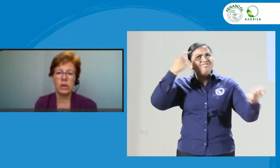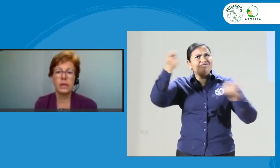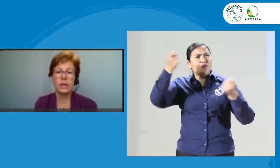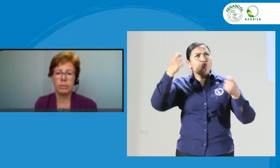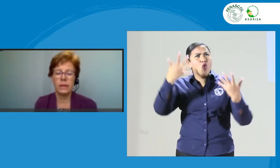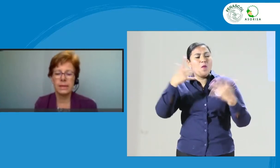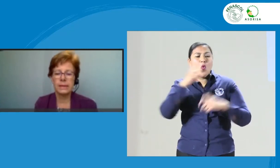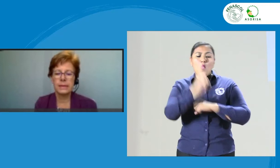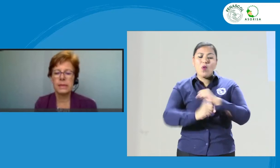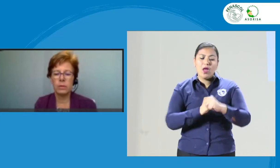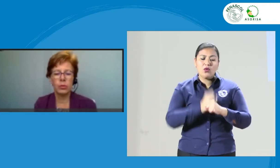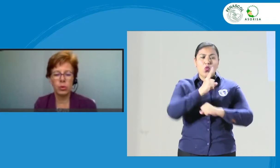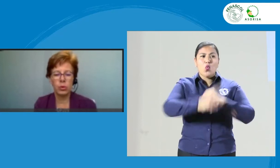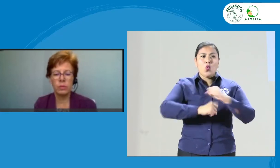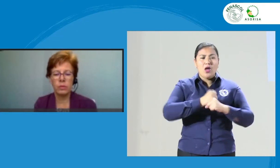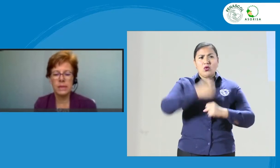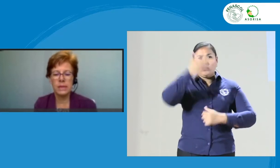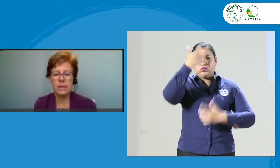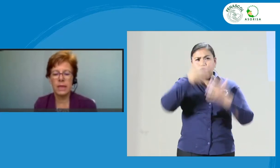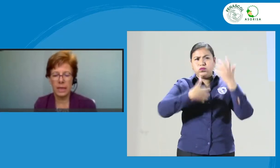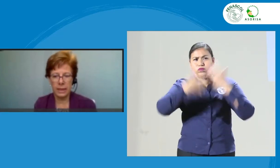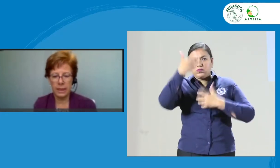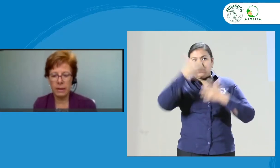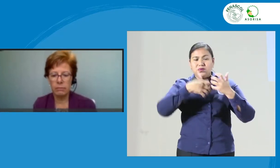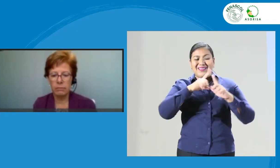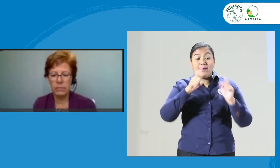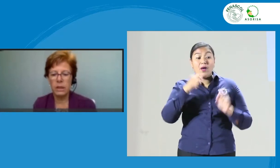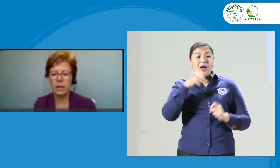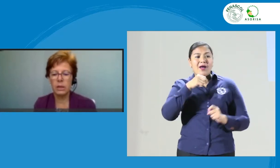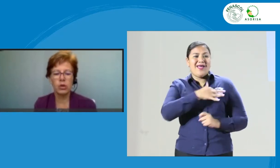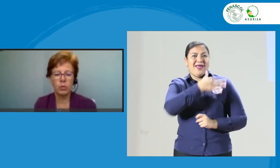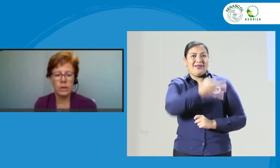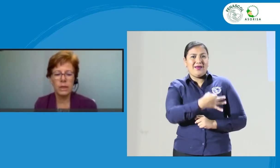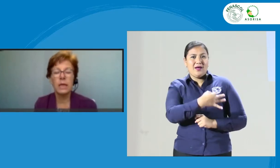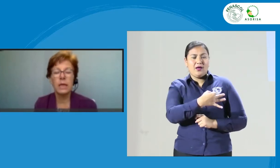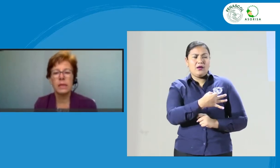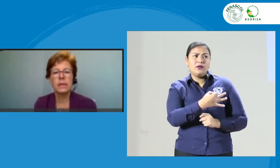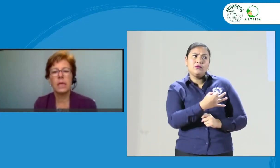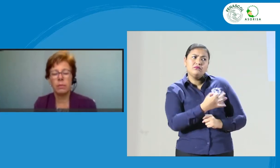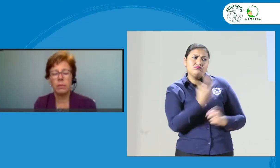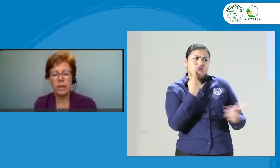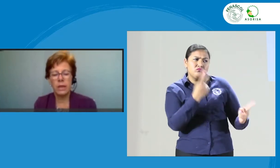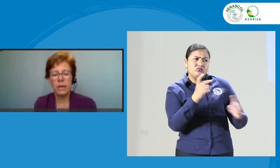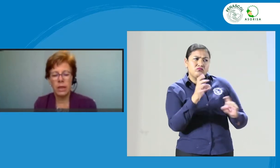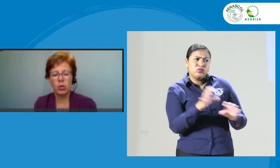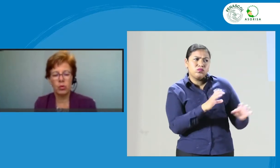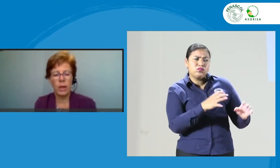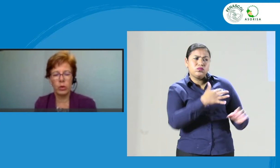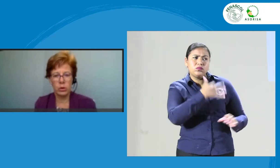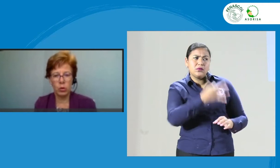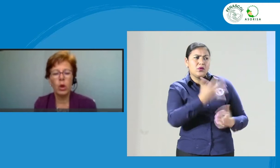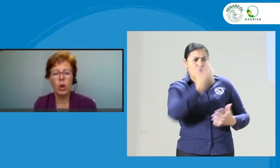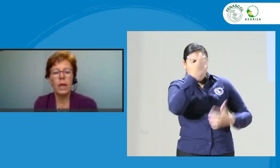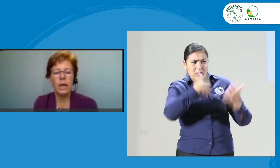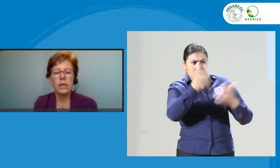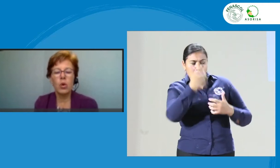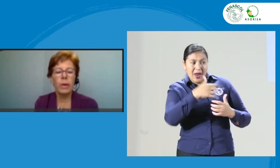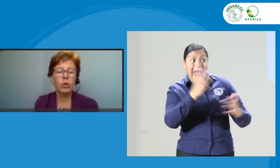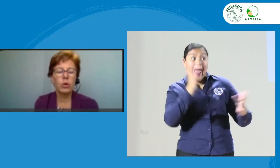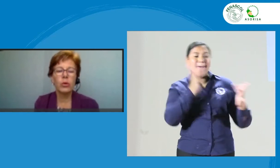intérpretes desde el punto de vista de la ética y que ellos demuestren si están aplicando los valores o no. Les comparto, por ejemplo,